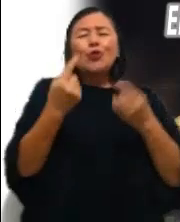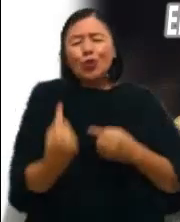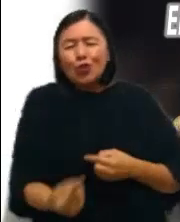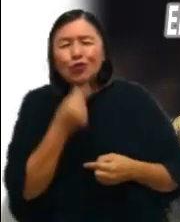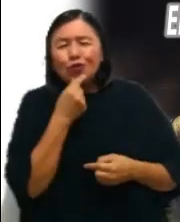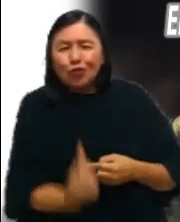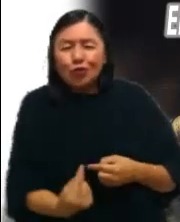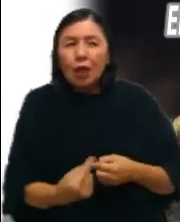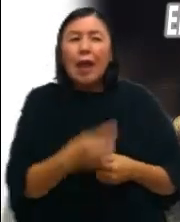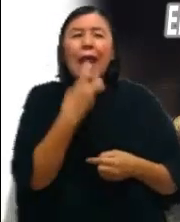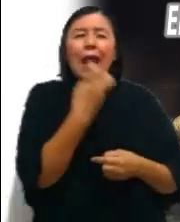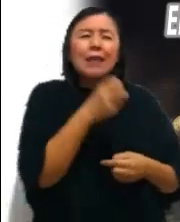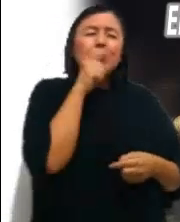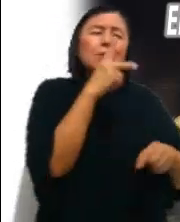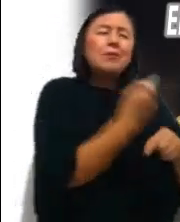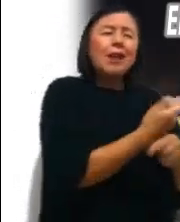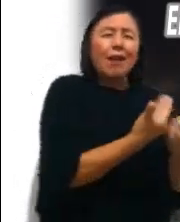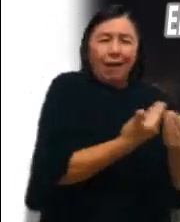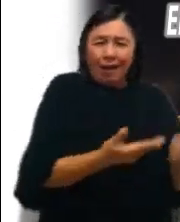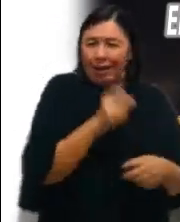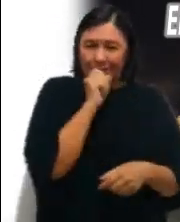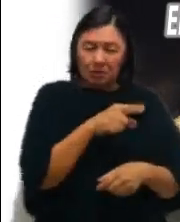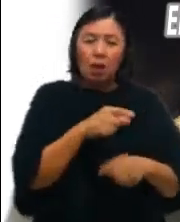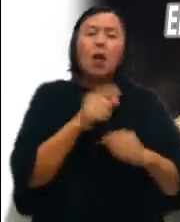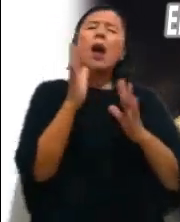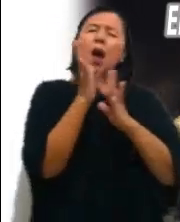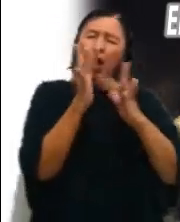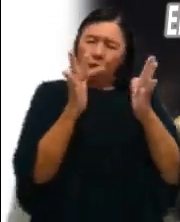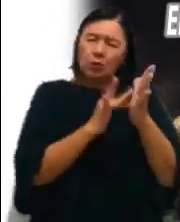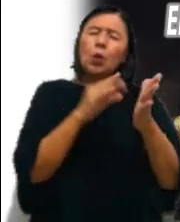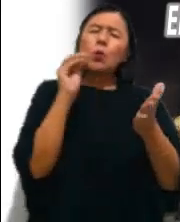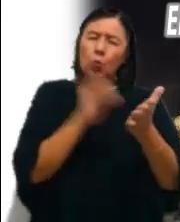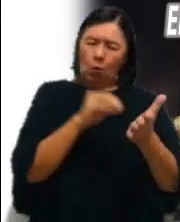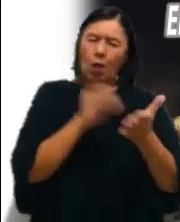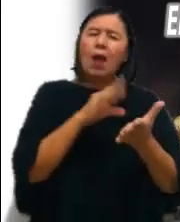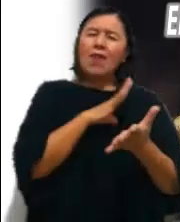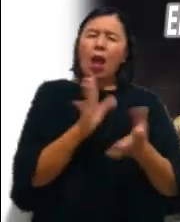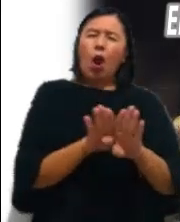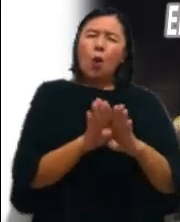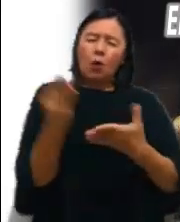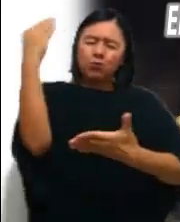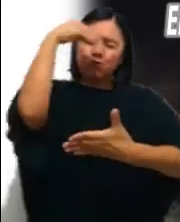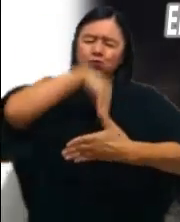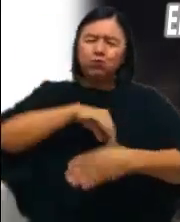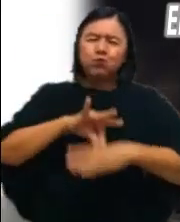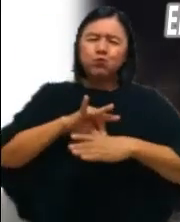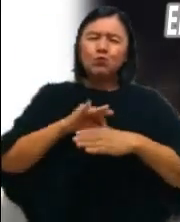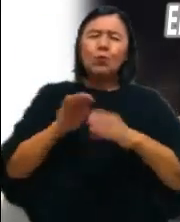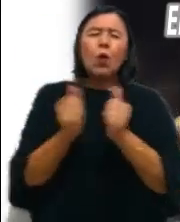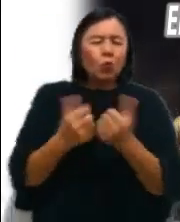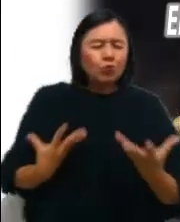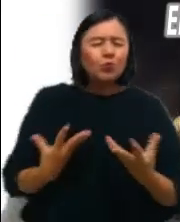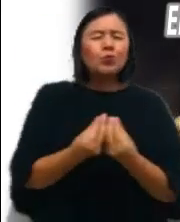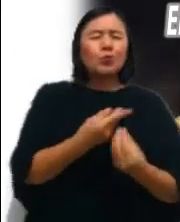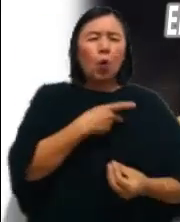Cristo continúa su encarnación en medio de los pobres y despreciados mientras